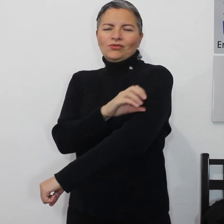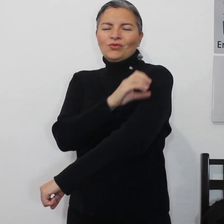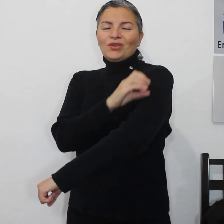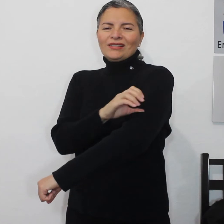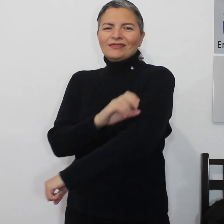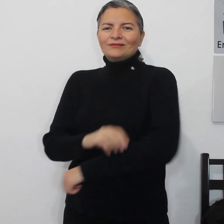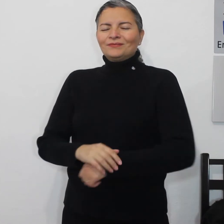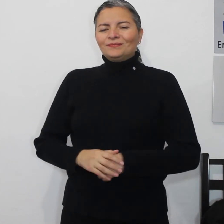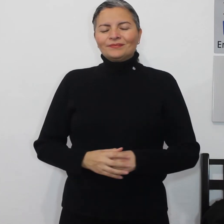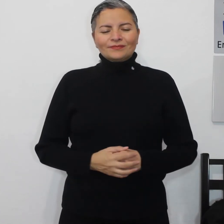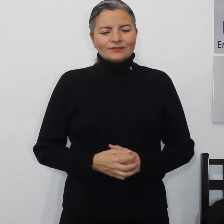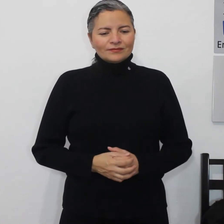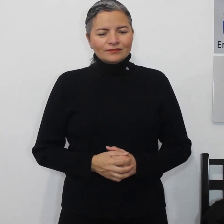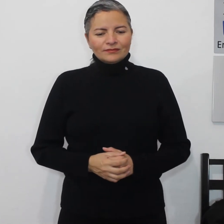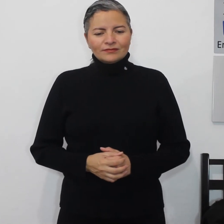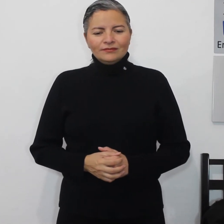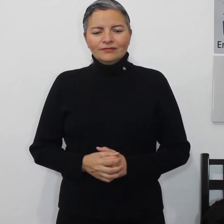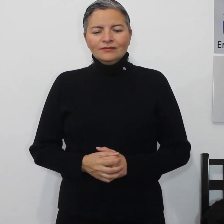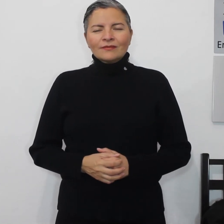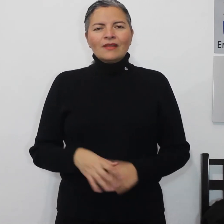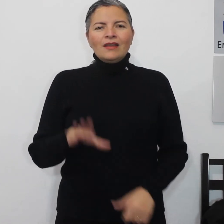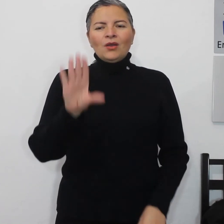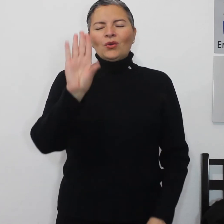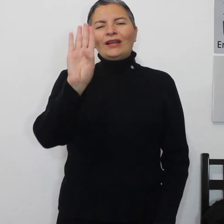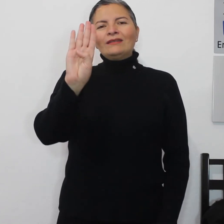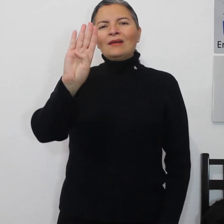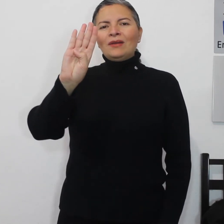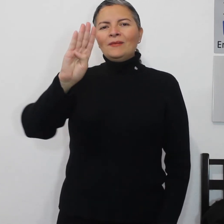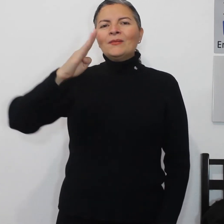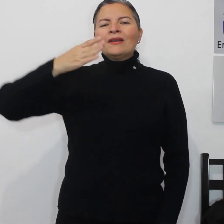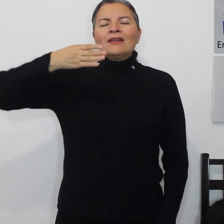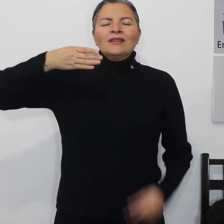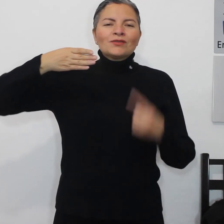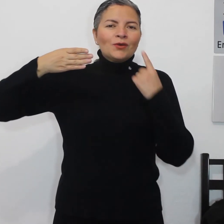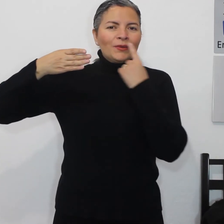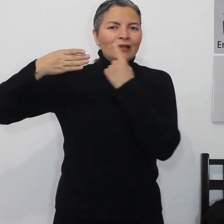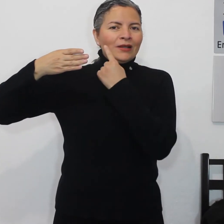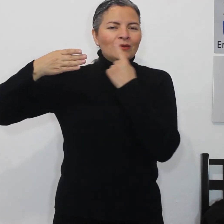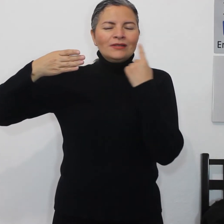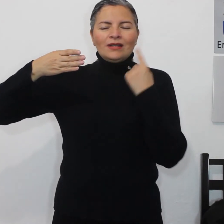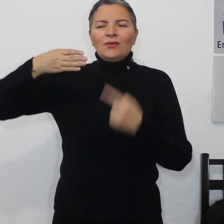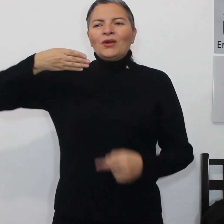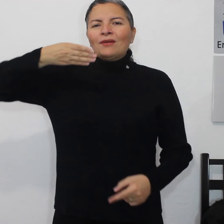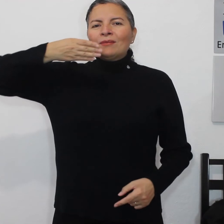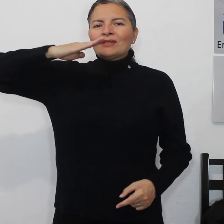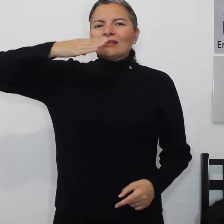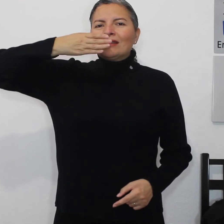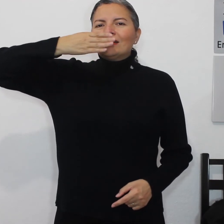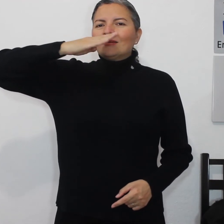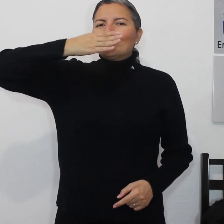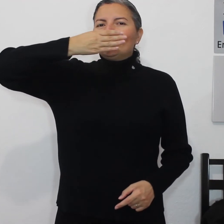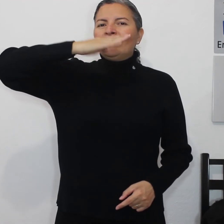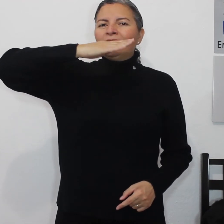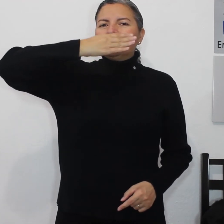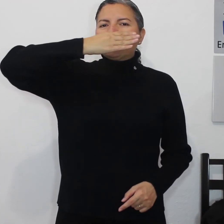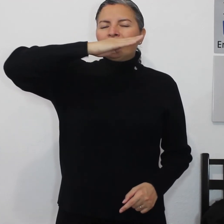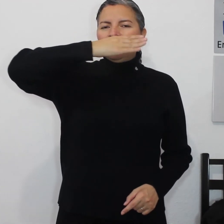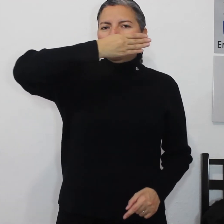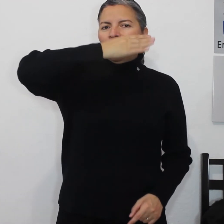durazno elote con la letra B sobre nuestra boca vamos a hacer este movimiento arriba y abajo